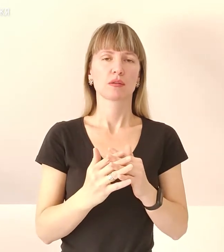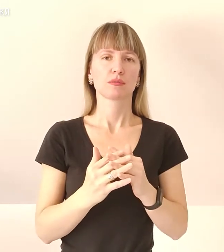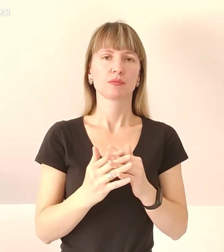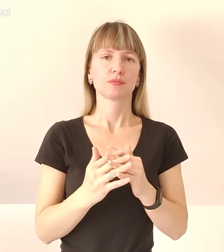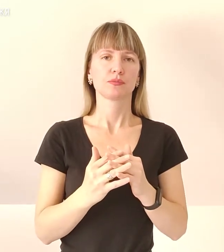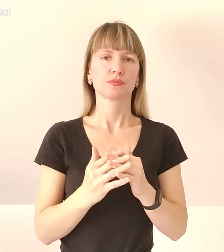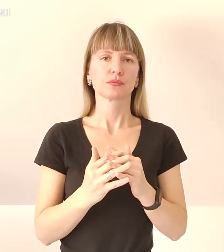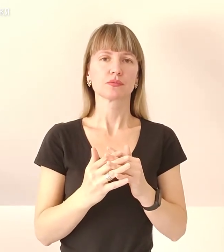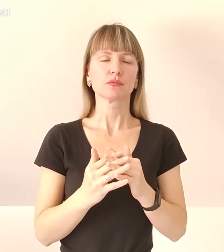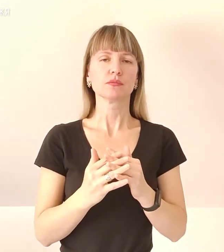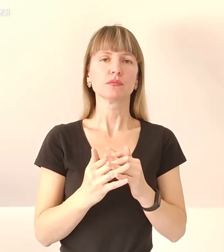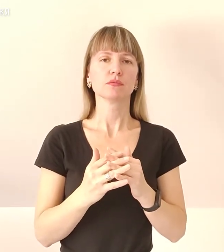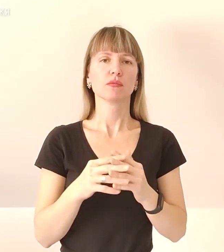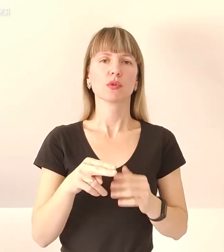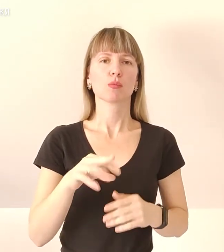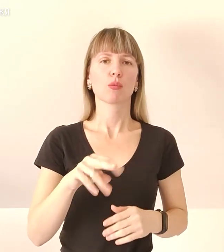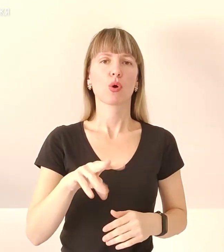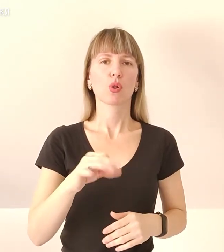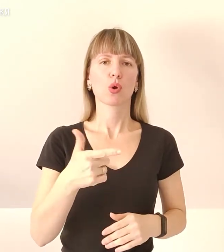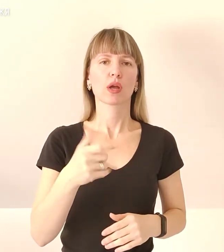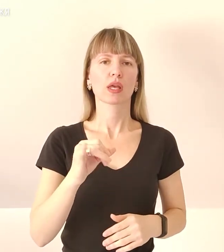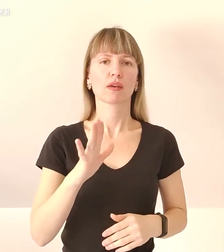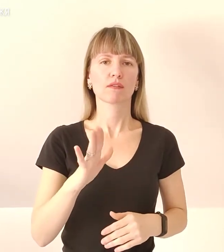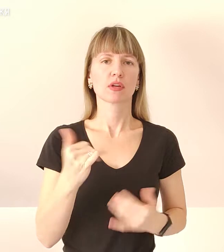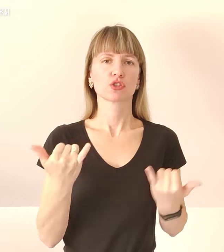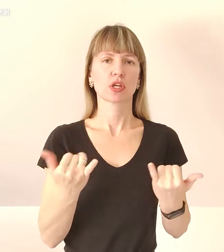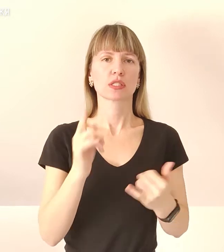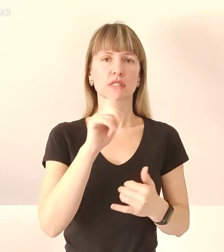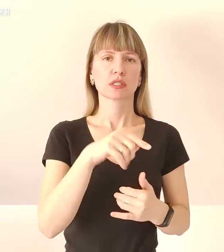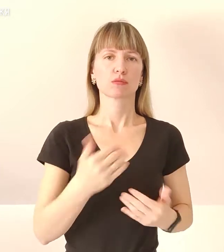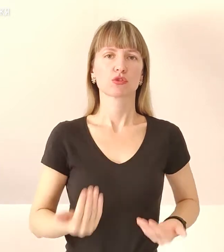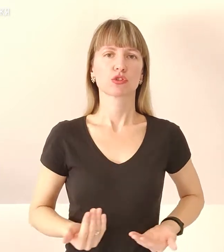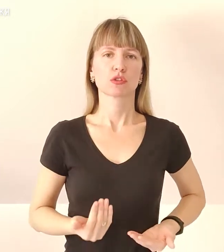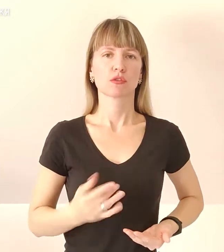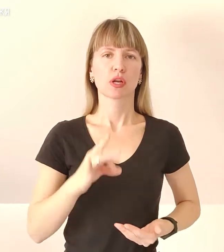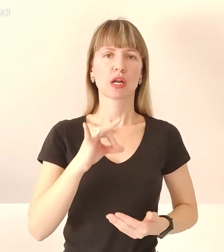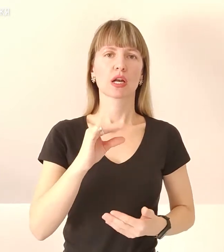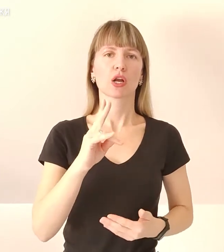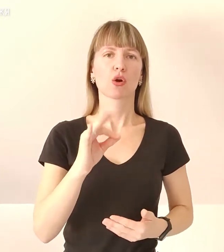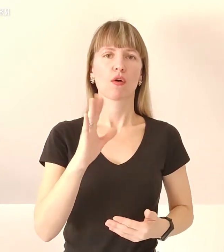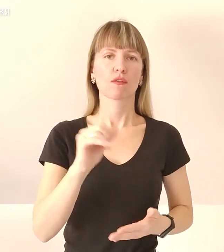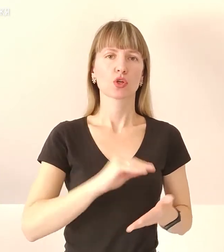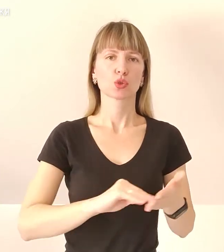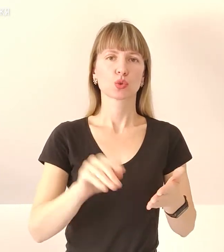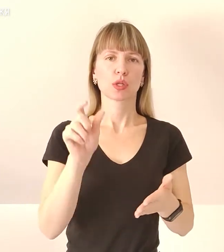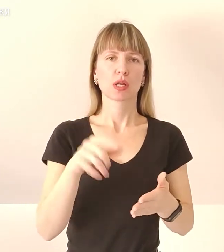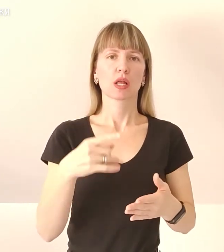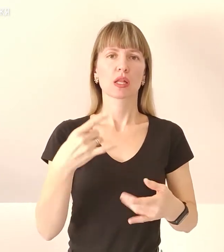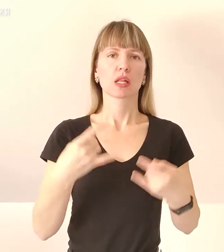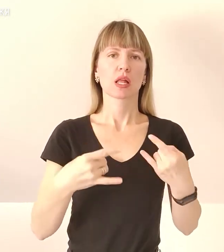вірніше, мешканка Пологів, вона зараз там перебуває. Тетяна Арикова, кореспондентка телеканалу ТВ-5.